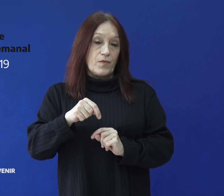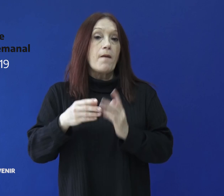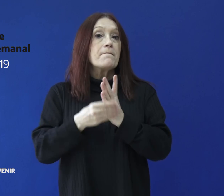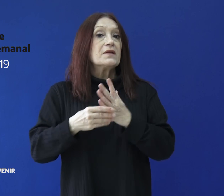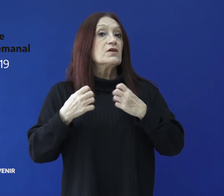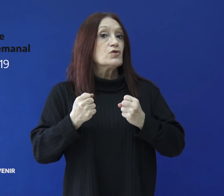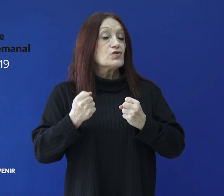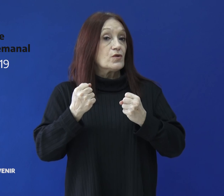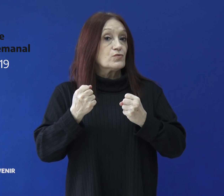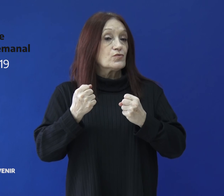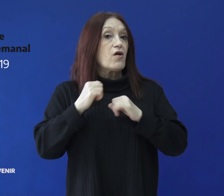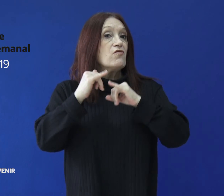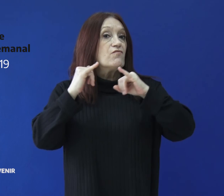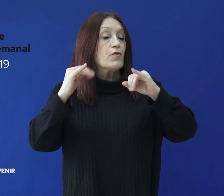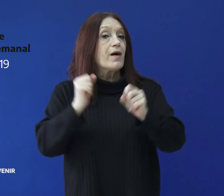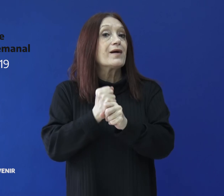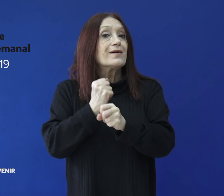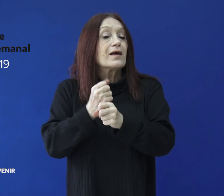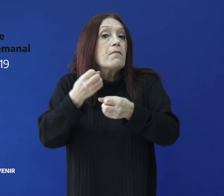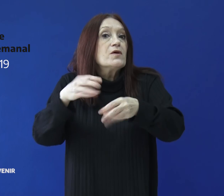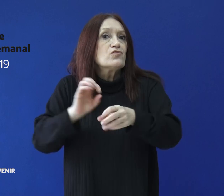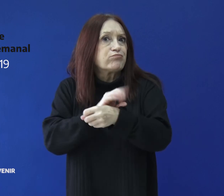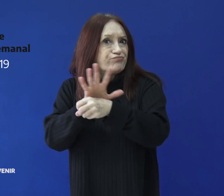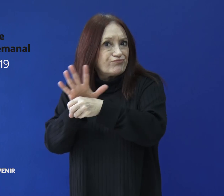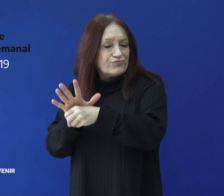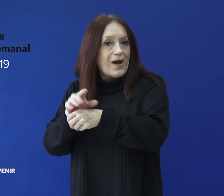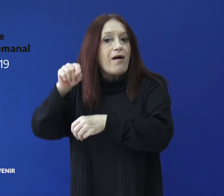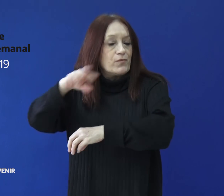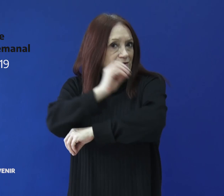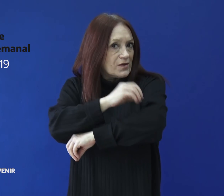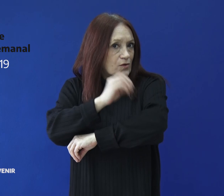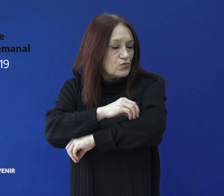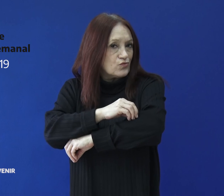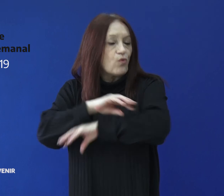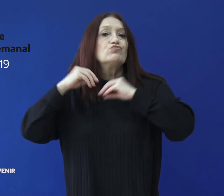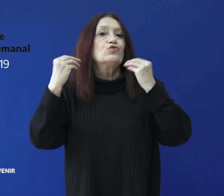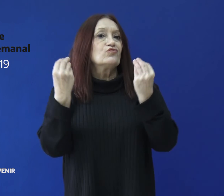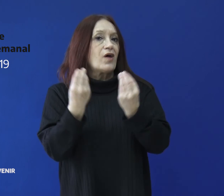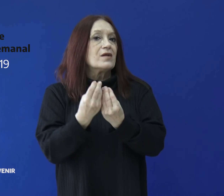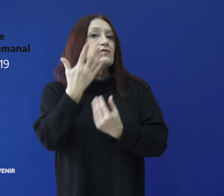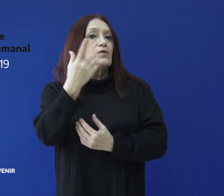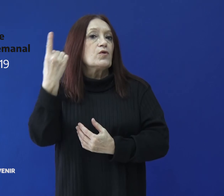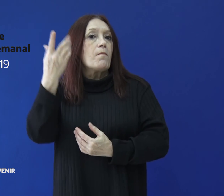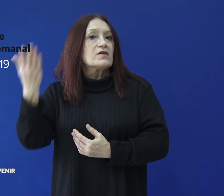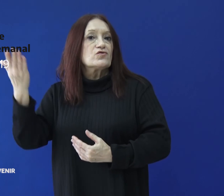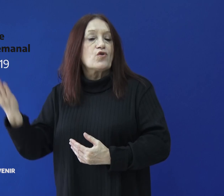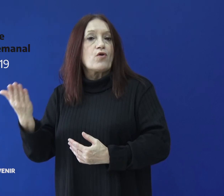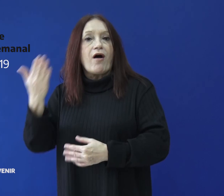de Salud y Ambiente informa que desde el inicio de la pandemia Santa Cruz registra un total de 51 casos positivos a